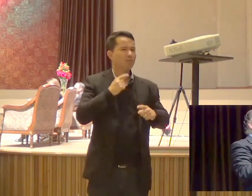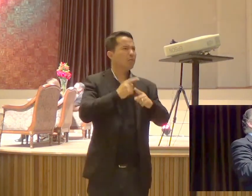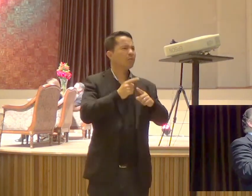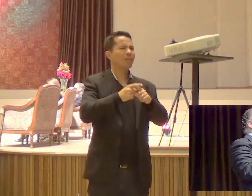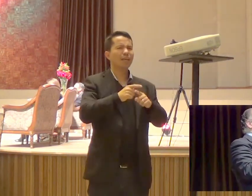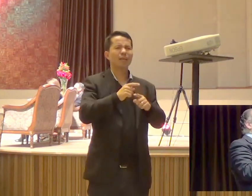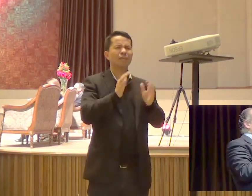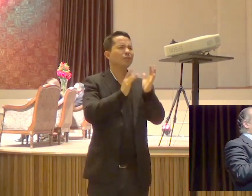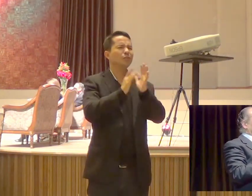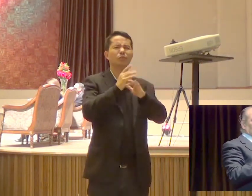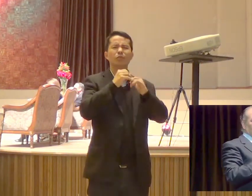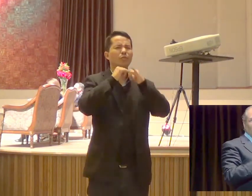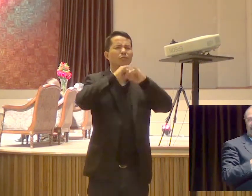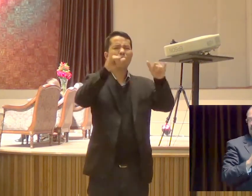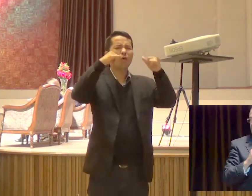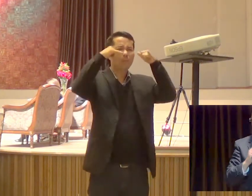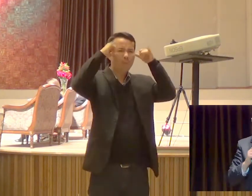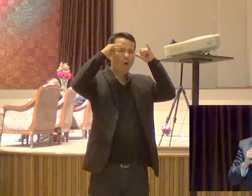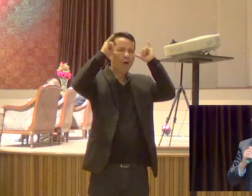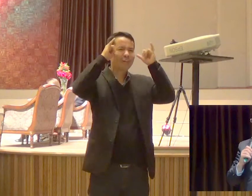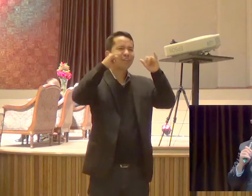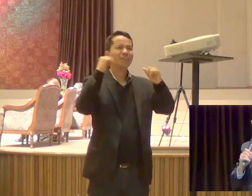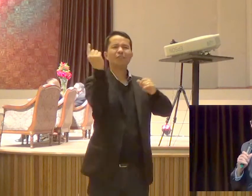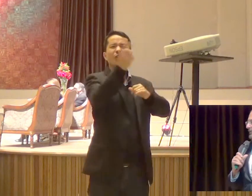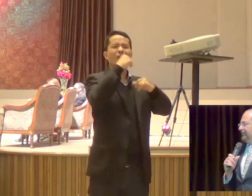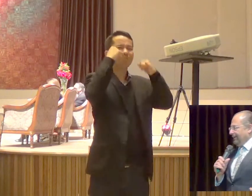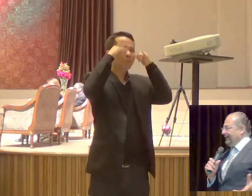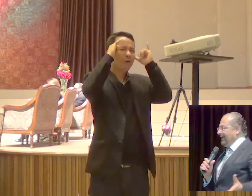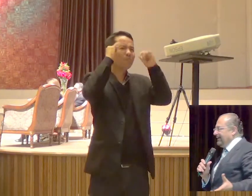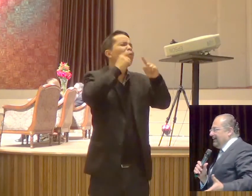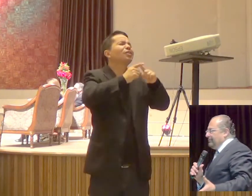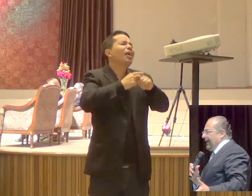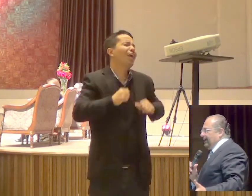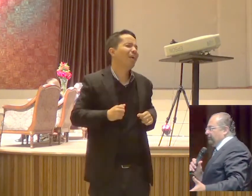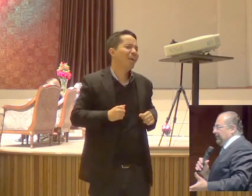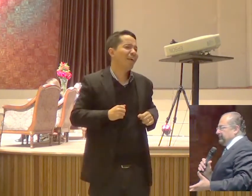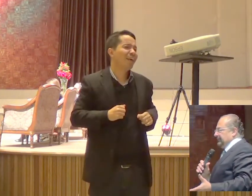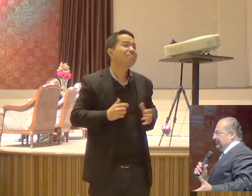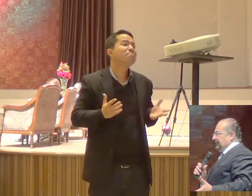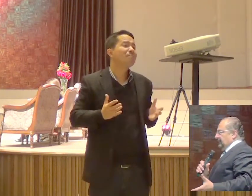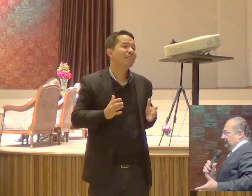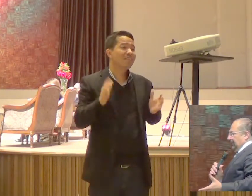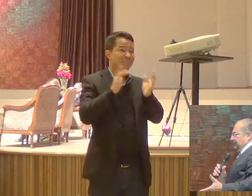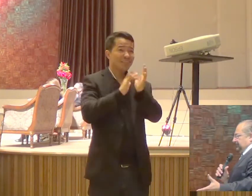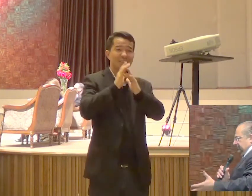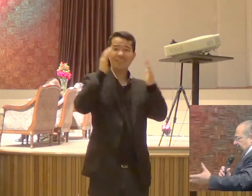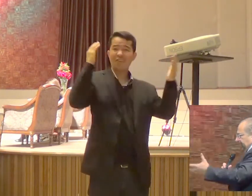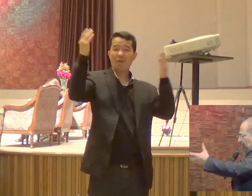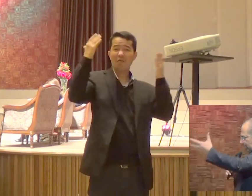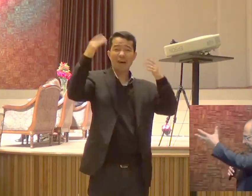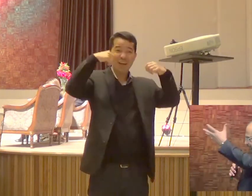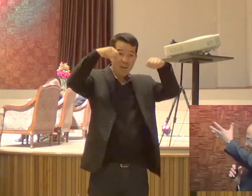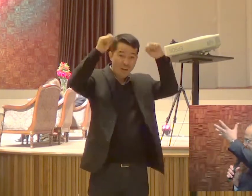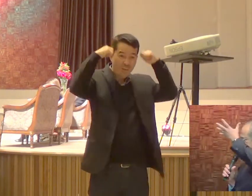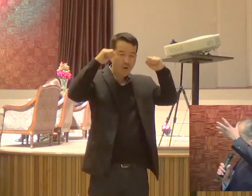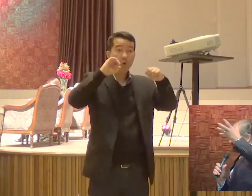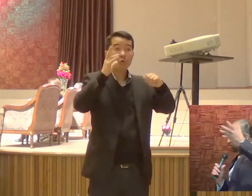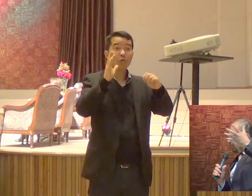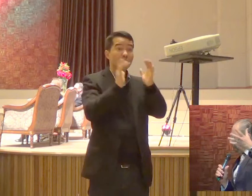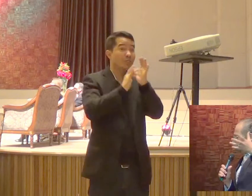Toros Por que ele não falou assim? Por que ele não falou assim? Por que ele não falou assim? Esses leões Que eu